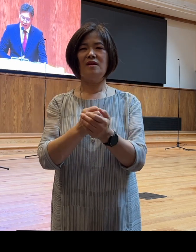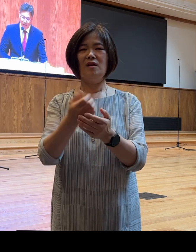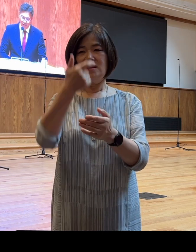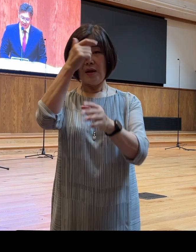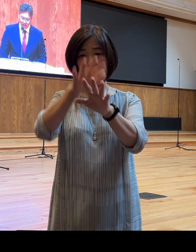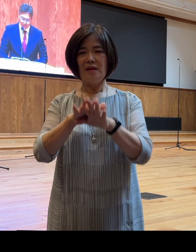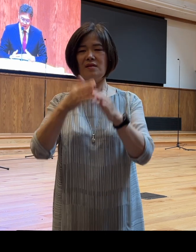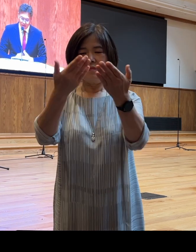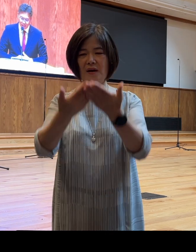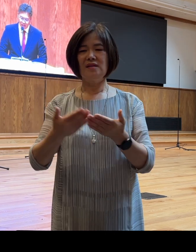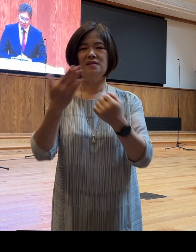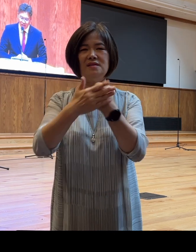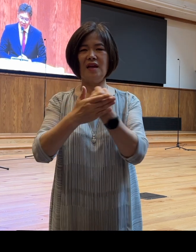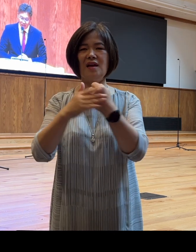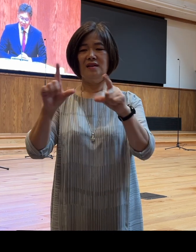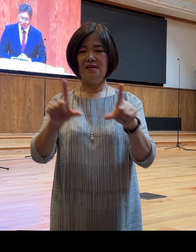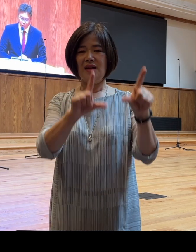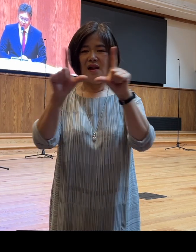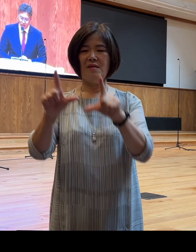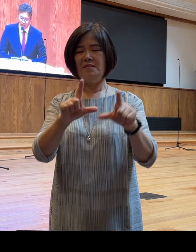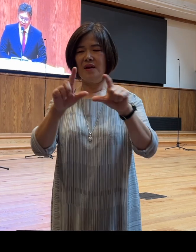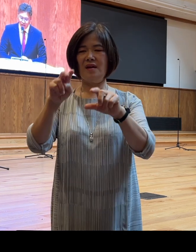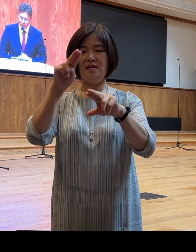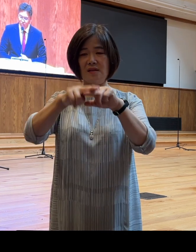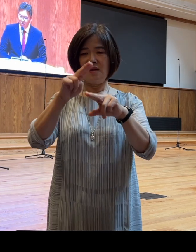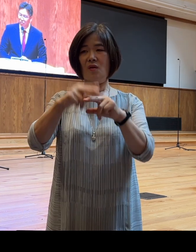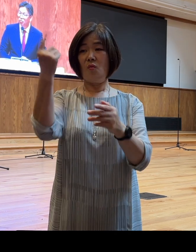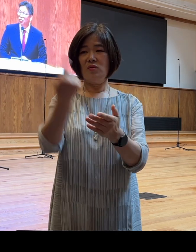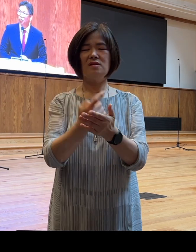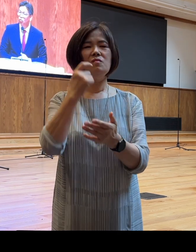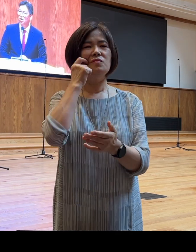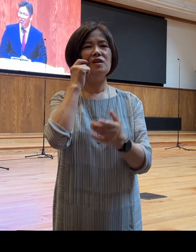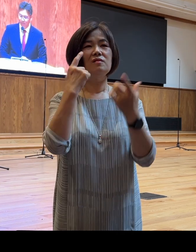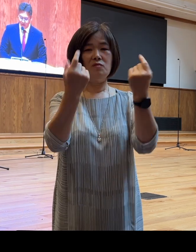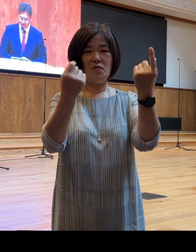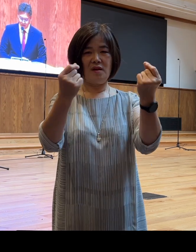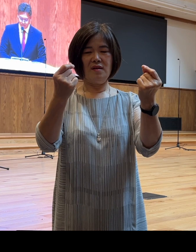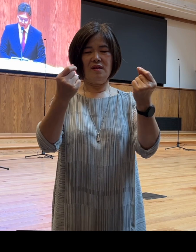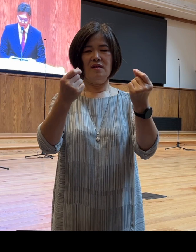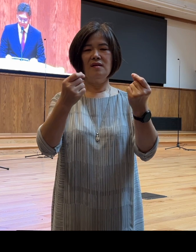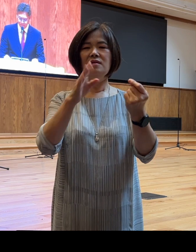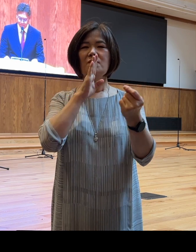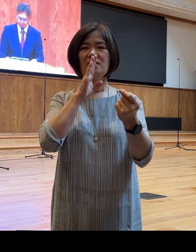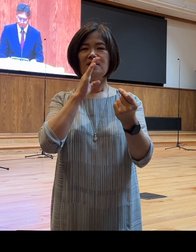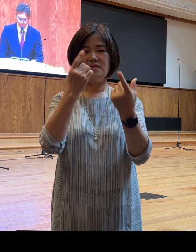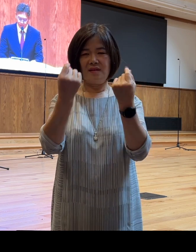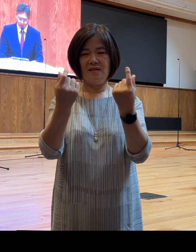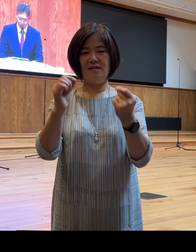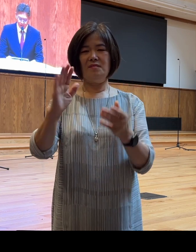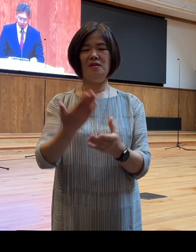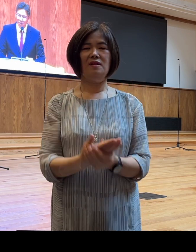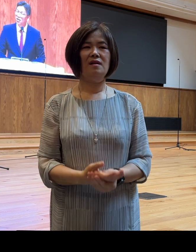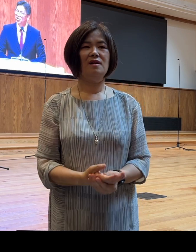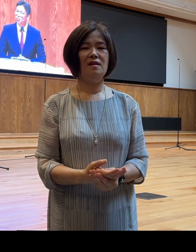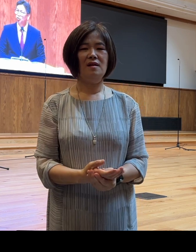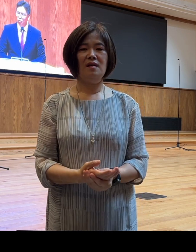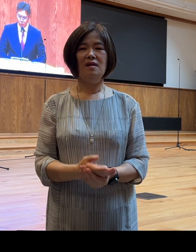삶의 자리에 이르지 못하는 현상과도 동일한 맥락입니다 여러분, 하가는 15년 동안